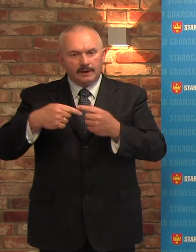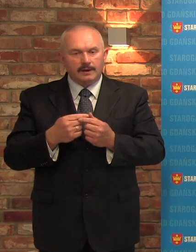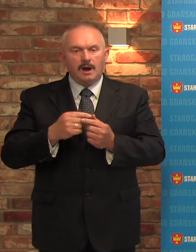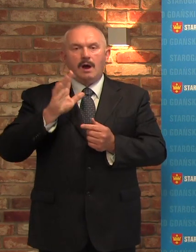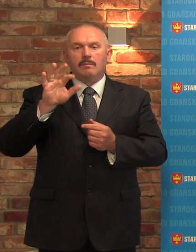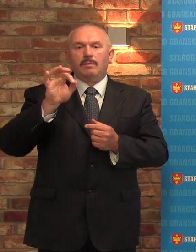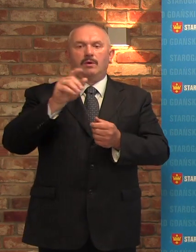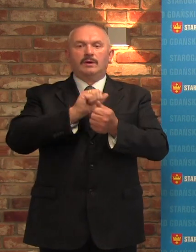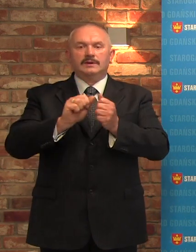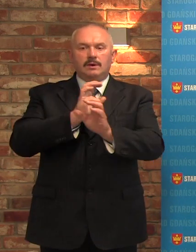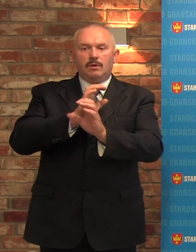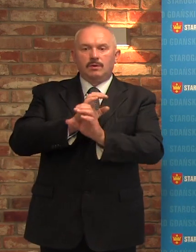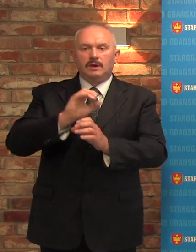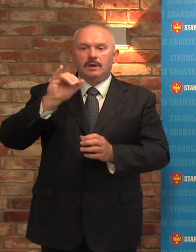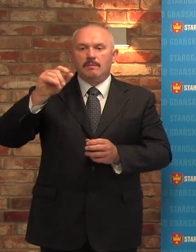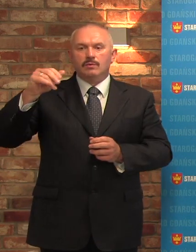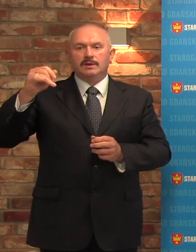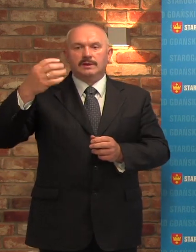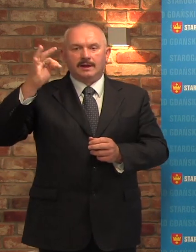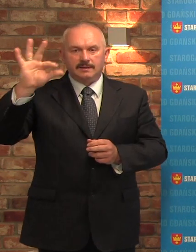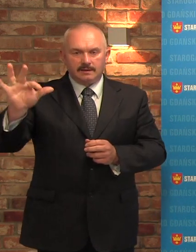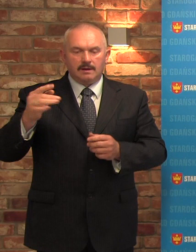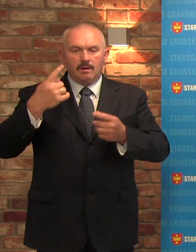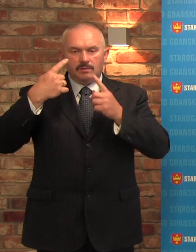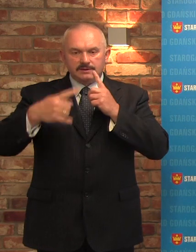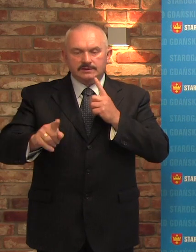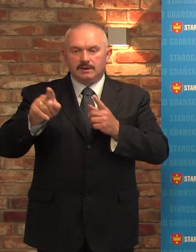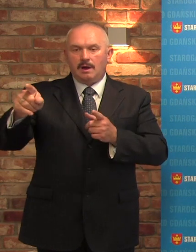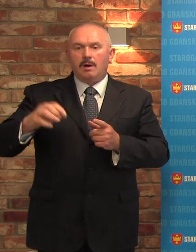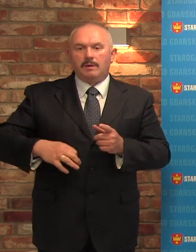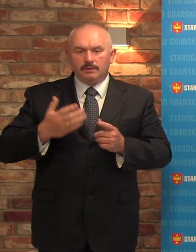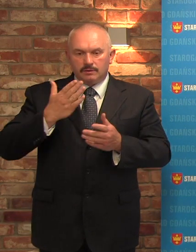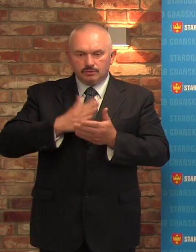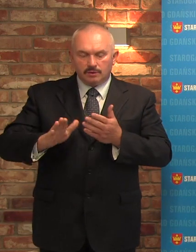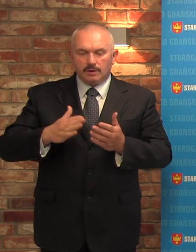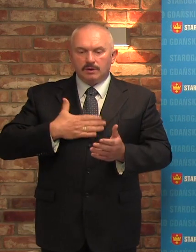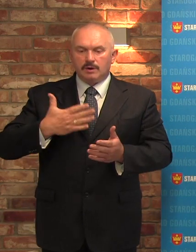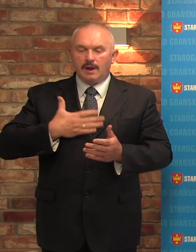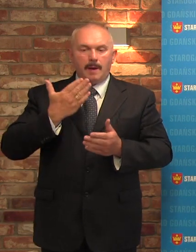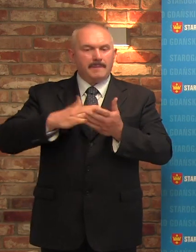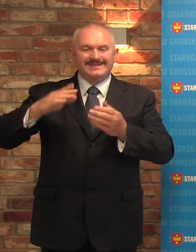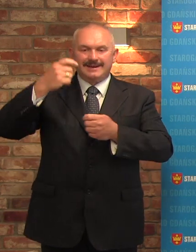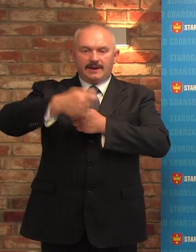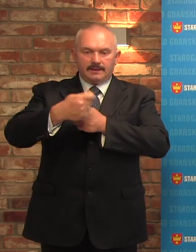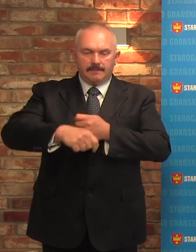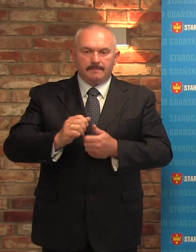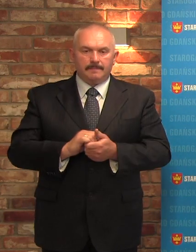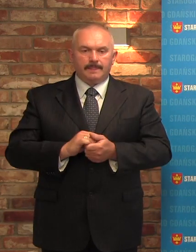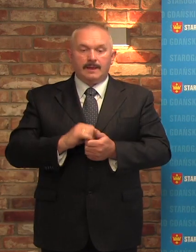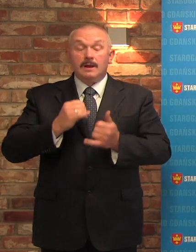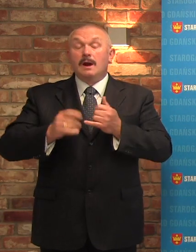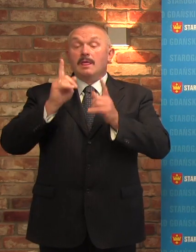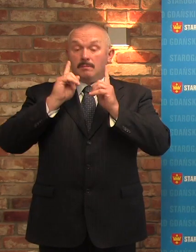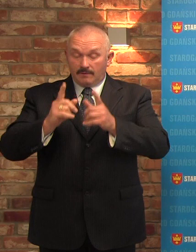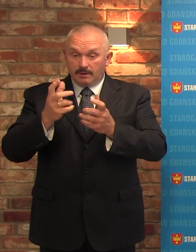gdyż chroni pana immunitet poselski. Czuje się pan bezkarny. Jeśli rzeczywiście chce pan